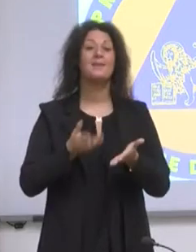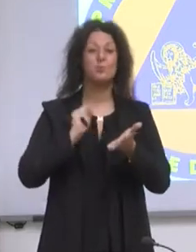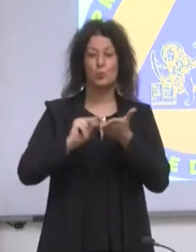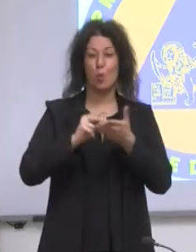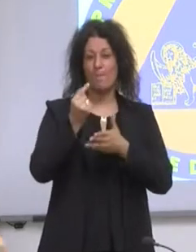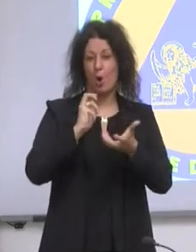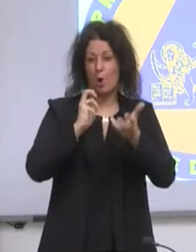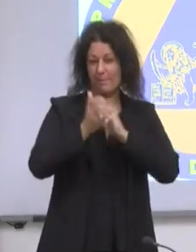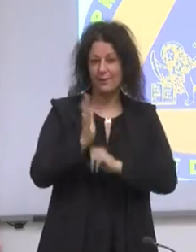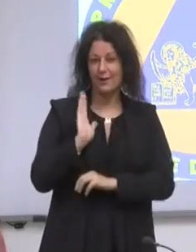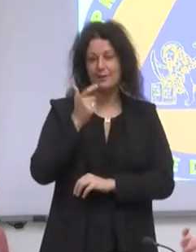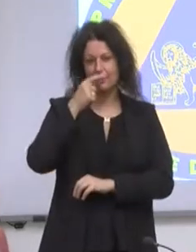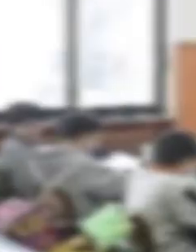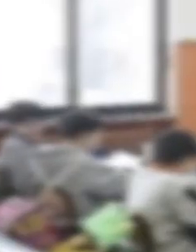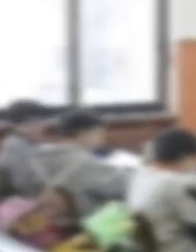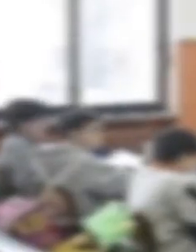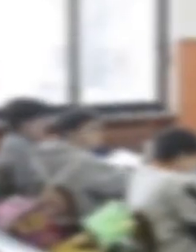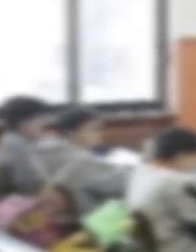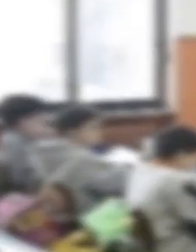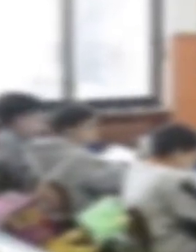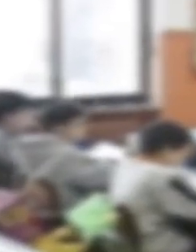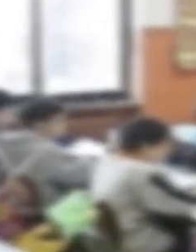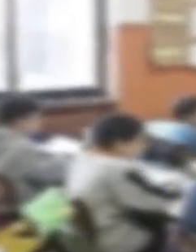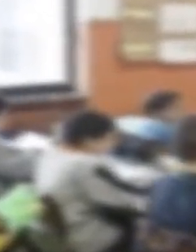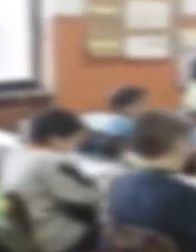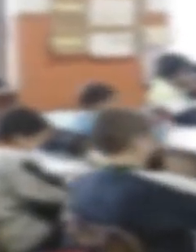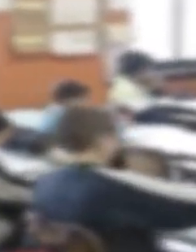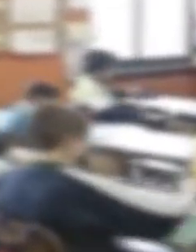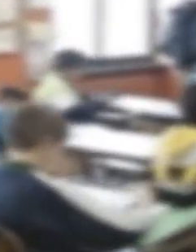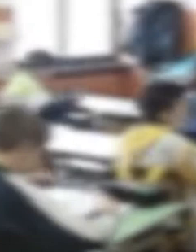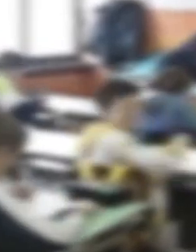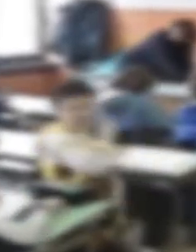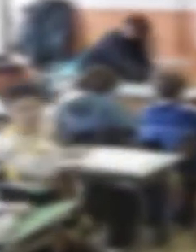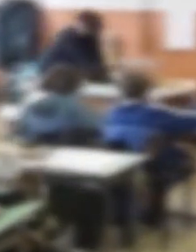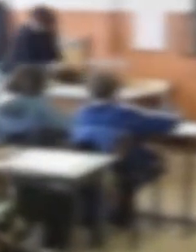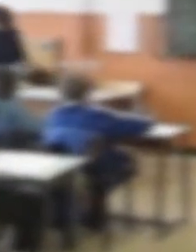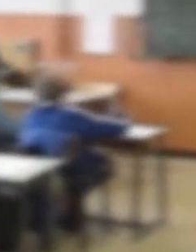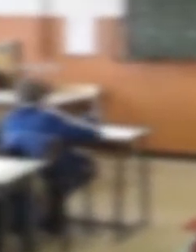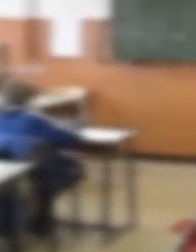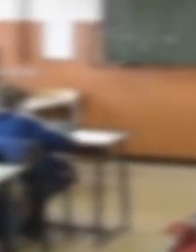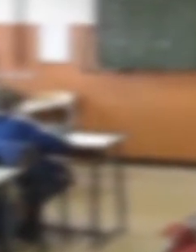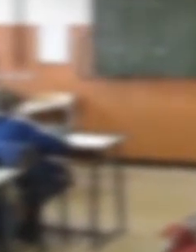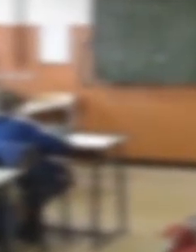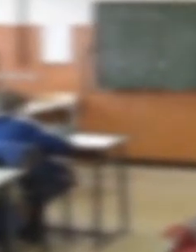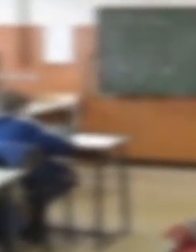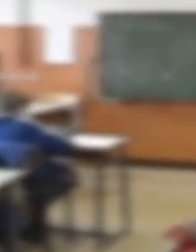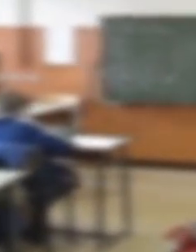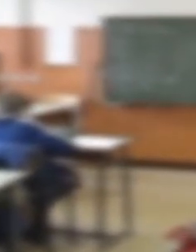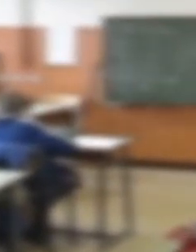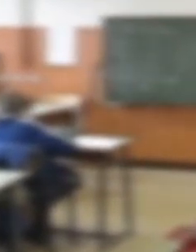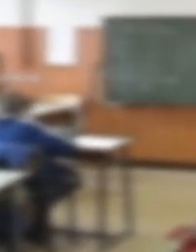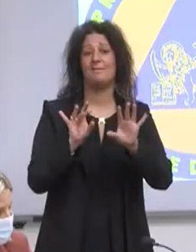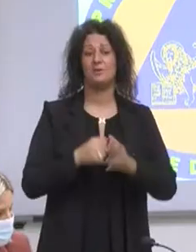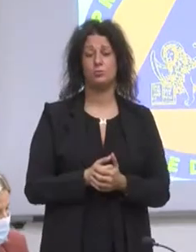la prova del 9 di quella che deve essere la fase di convivenza con il virus, lo sguardo finisce oltre Alpe dove la scuola è già iniziata.